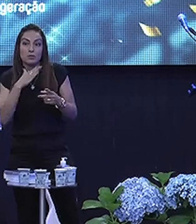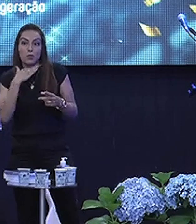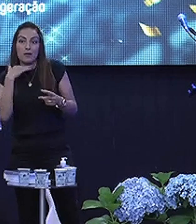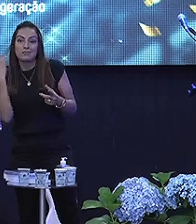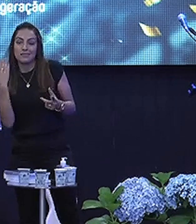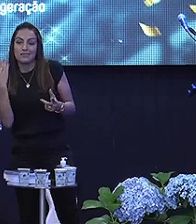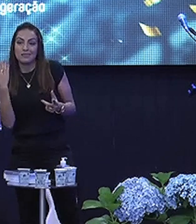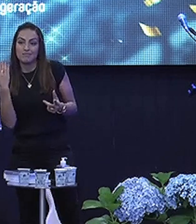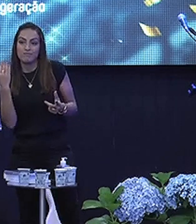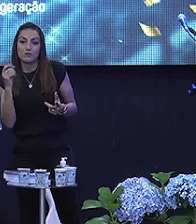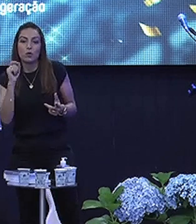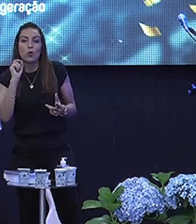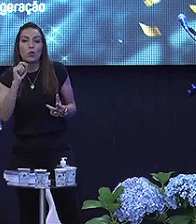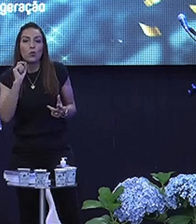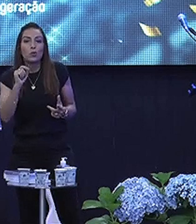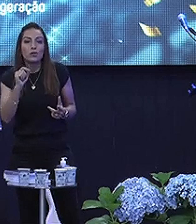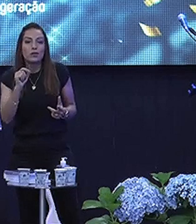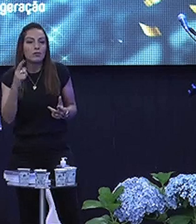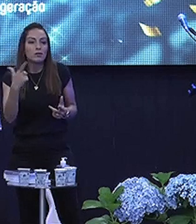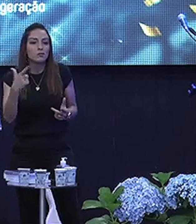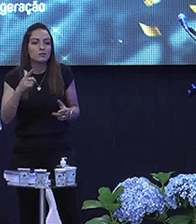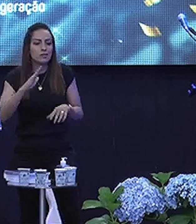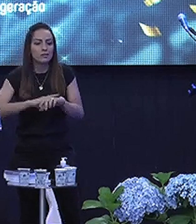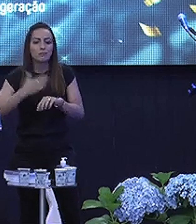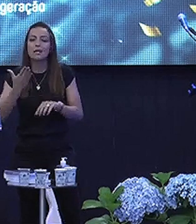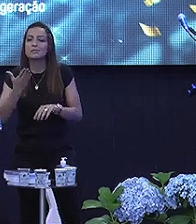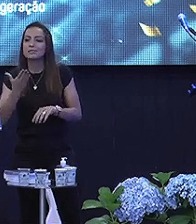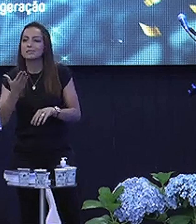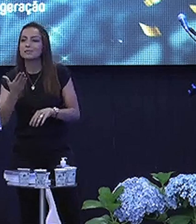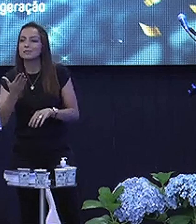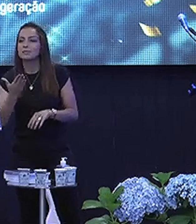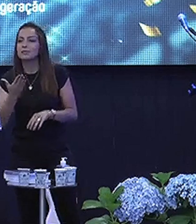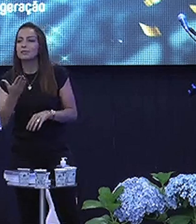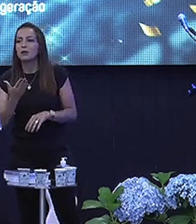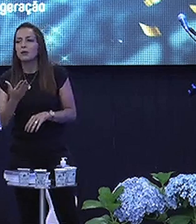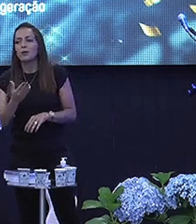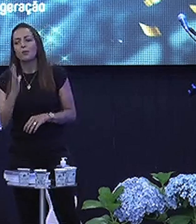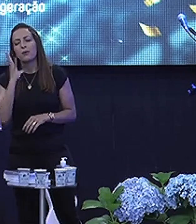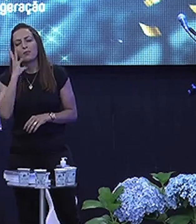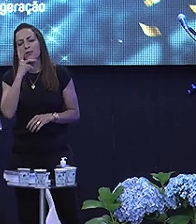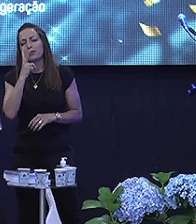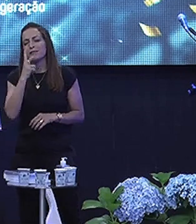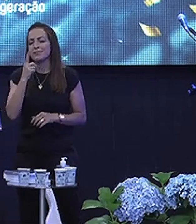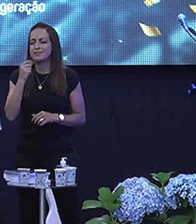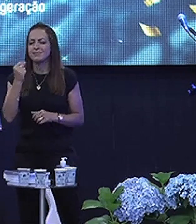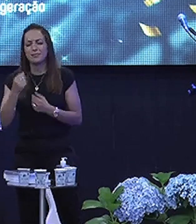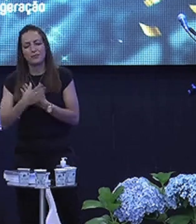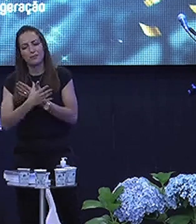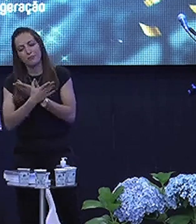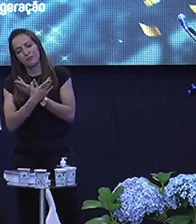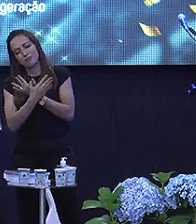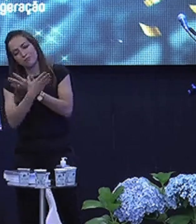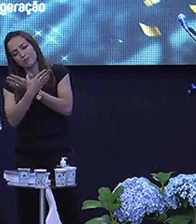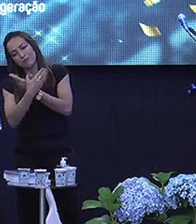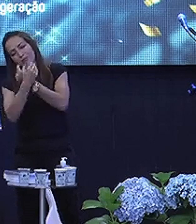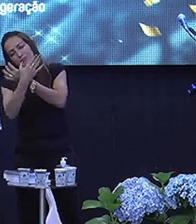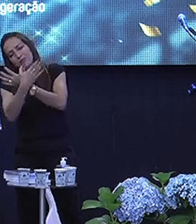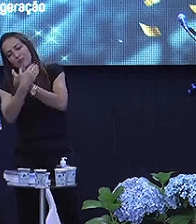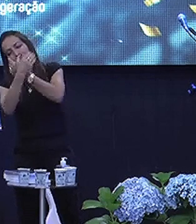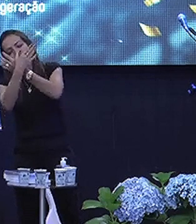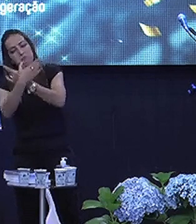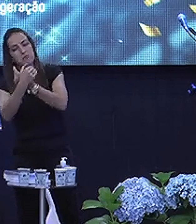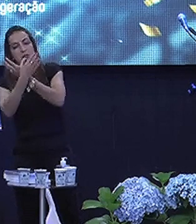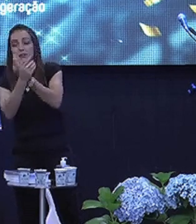Aquela lagarta O que deixou de existir? Uma belíssima borboleta Que não é venenosa